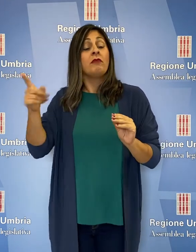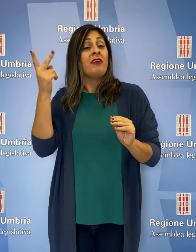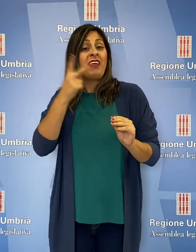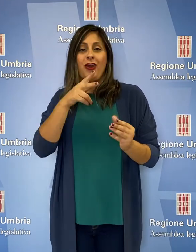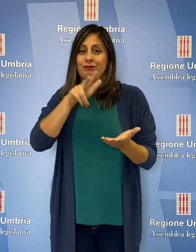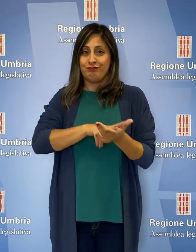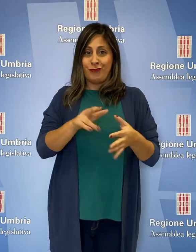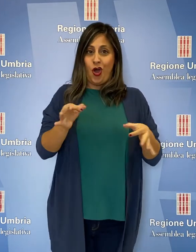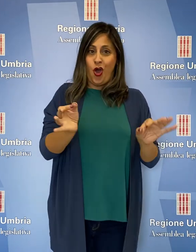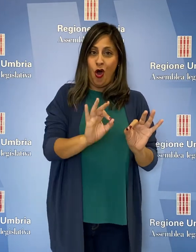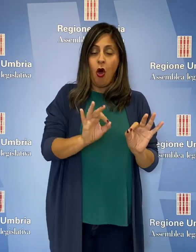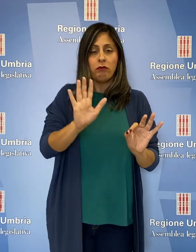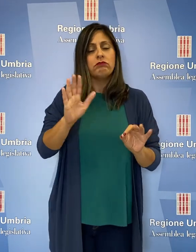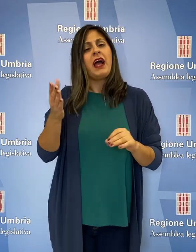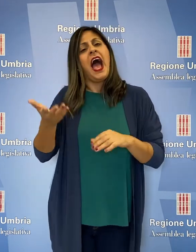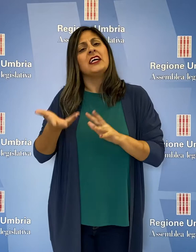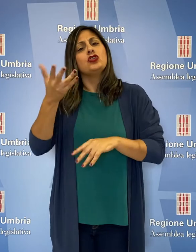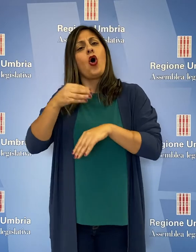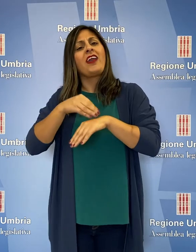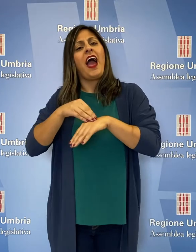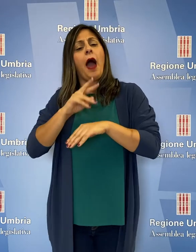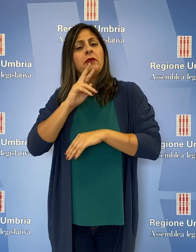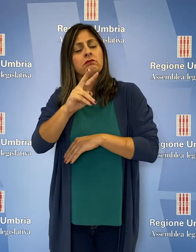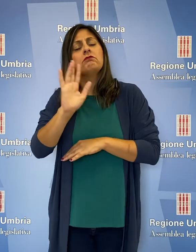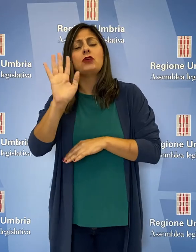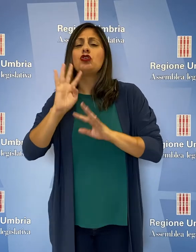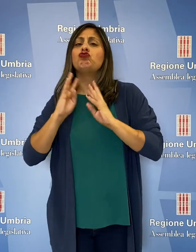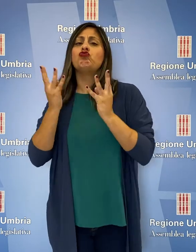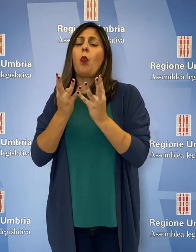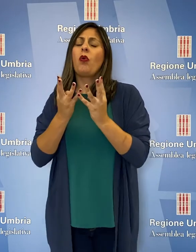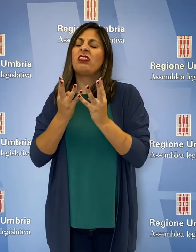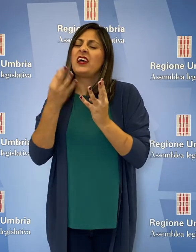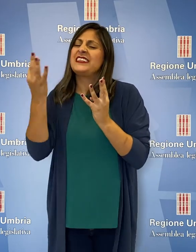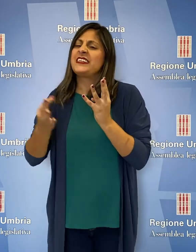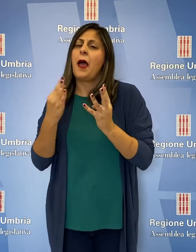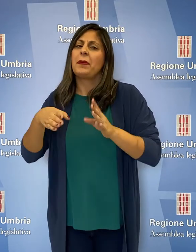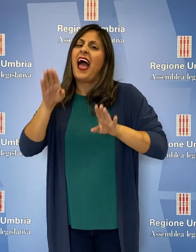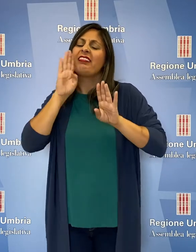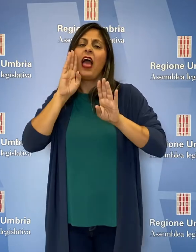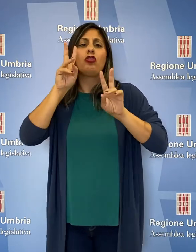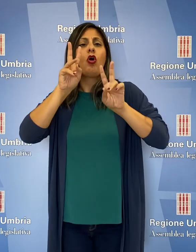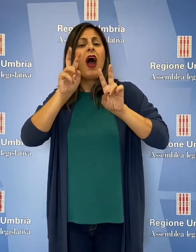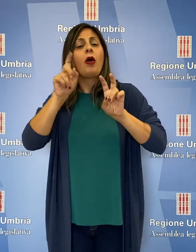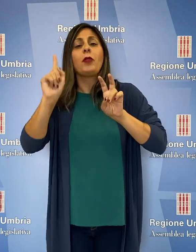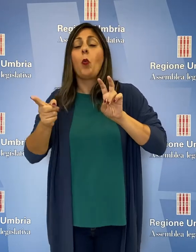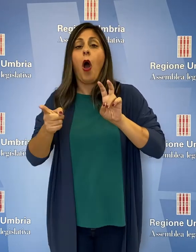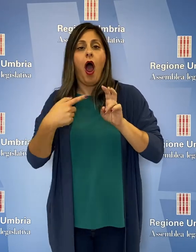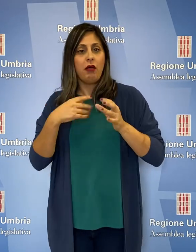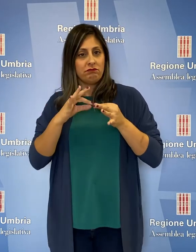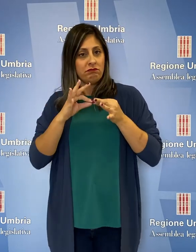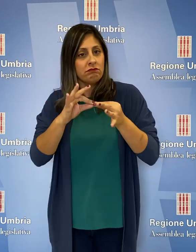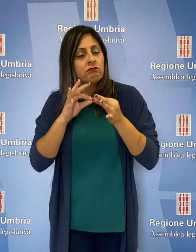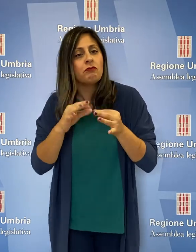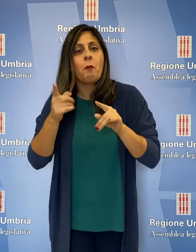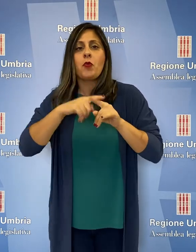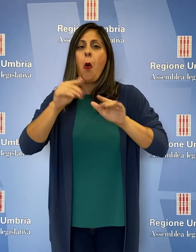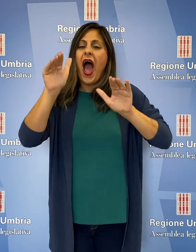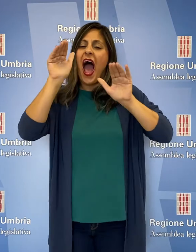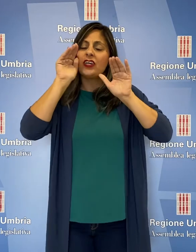approvazione dell'atto, l'assessore Paola Agabiti ha precisato che la Giunta rivolge sempre grande attenzione al tema della concertazione e dell'ascolto